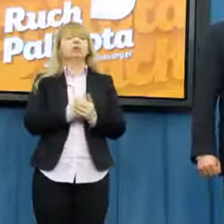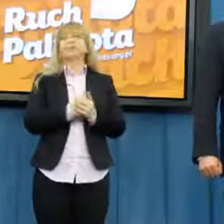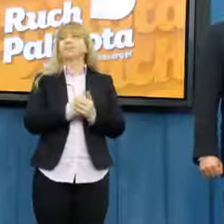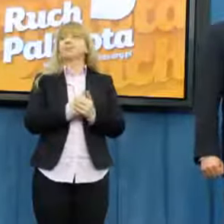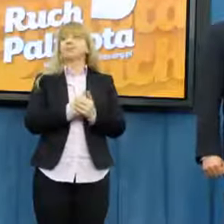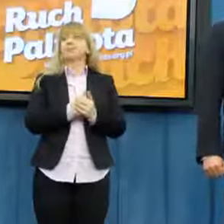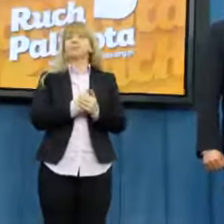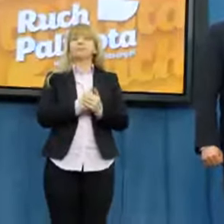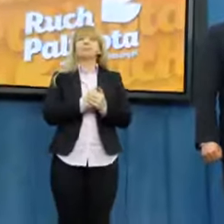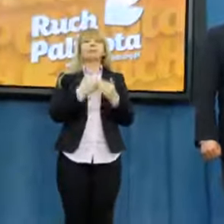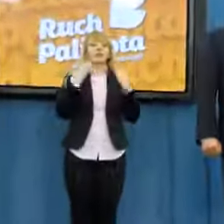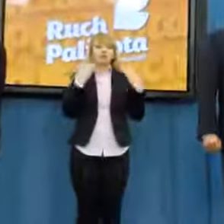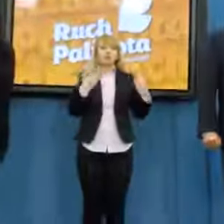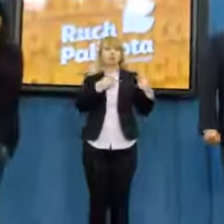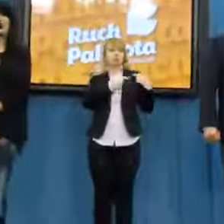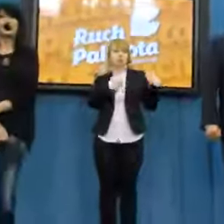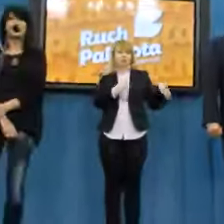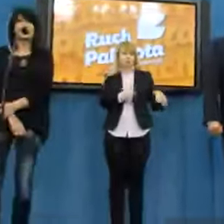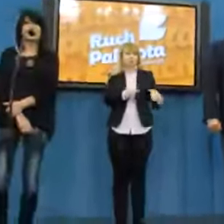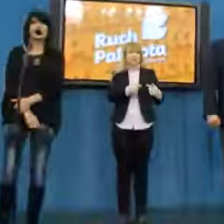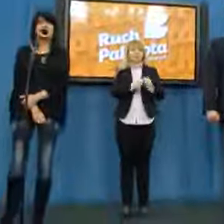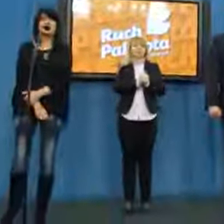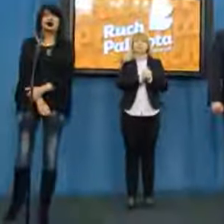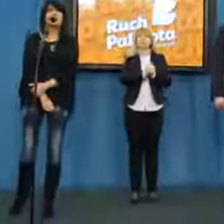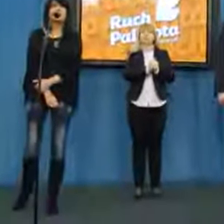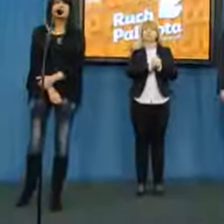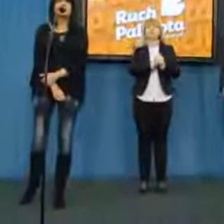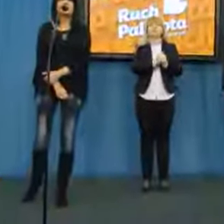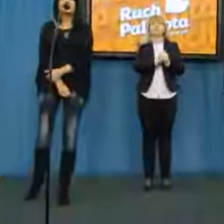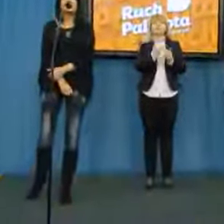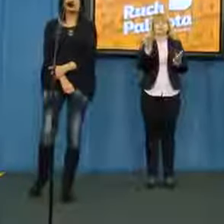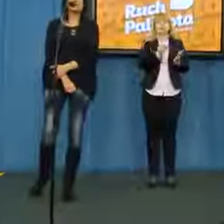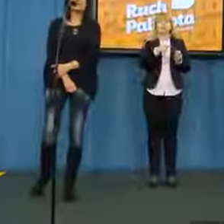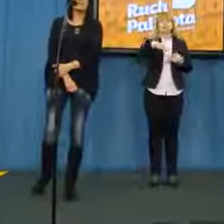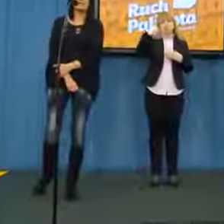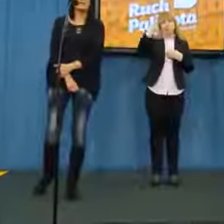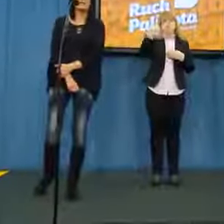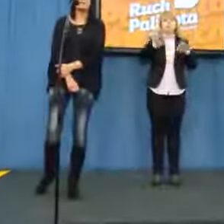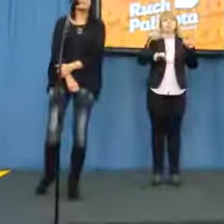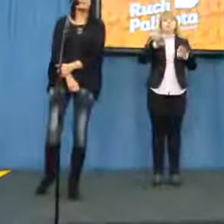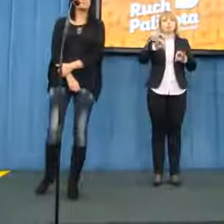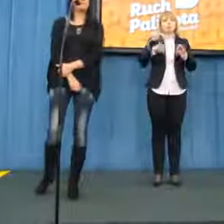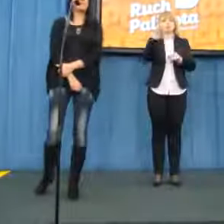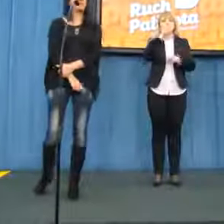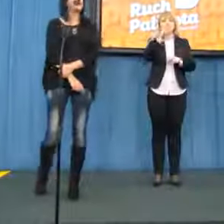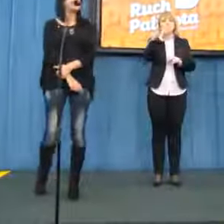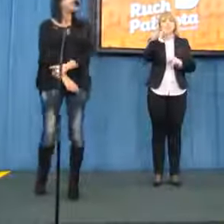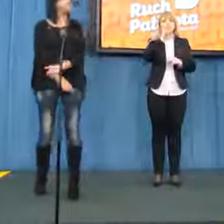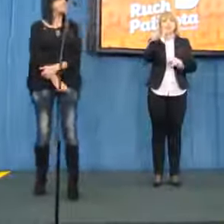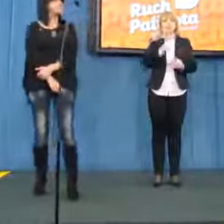Dziękuję serdecznie. Chyba nie ma żadnych pytań. Tak więc zapraszam się na kolejną konferencję roku Polikota. Dziękuję.